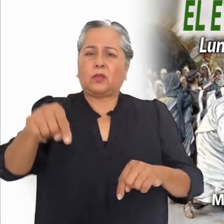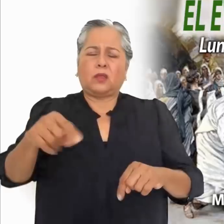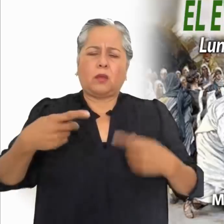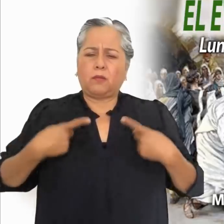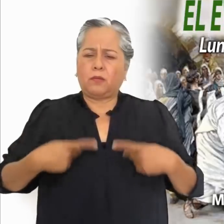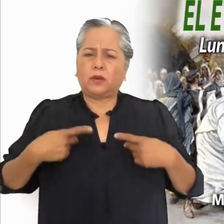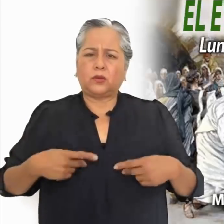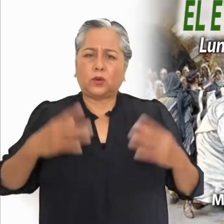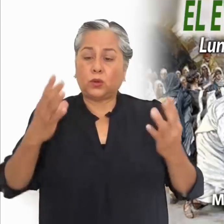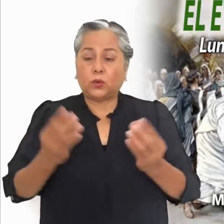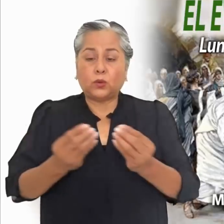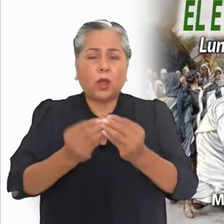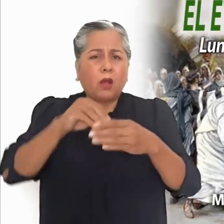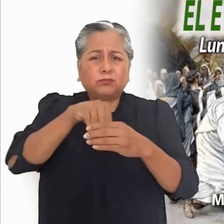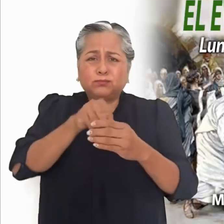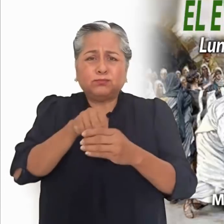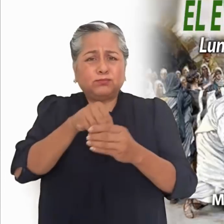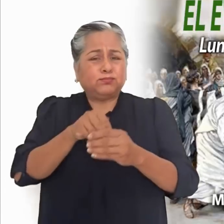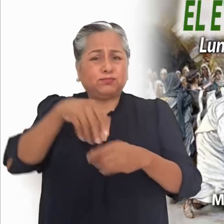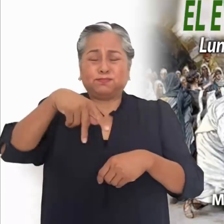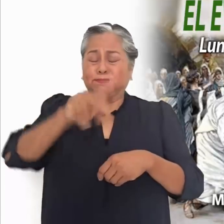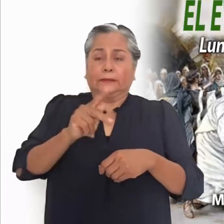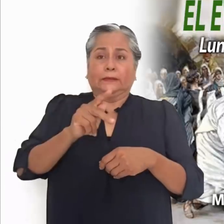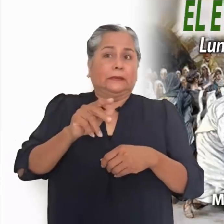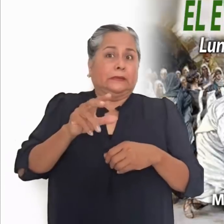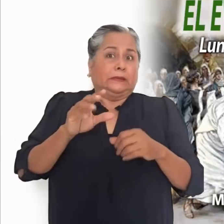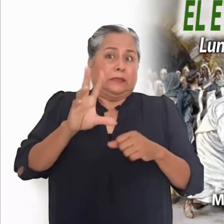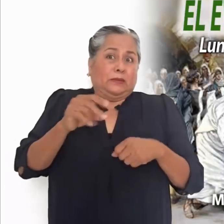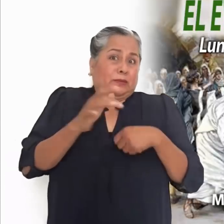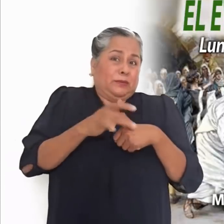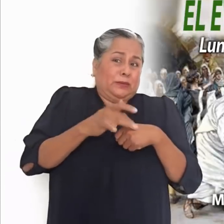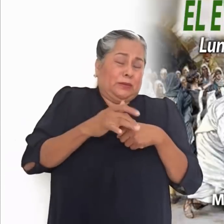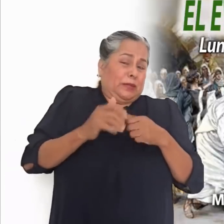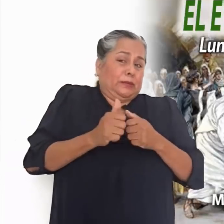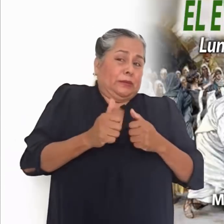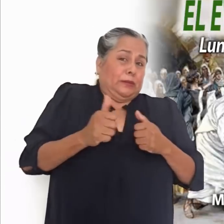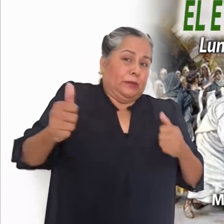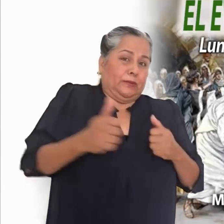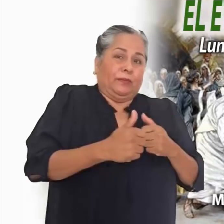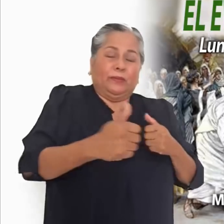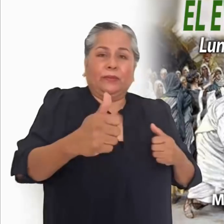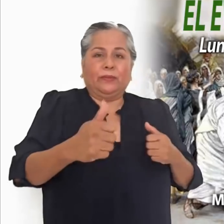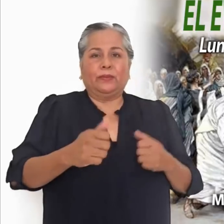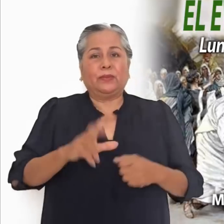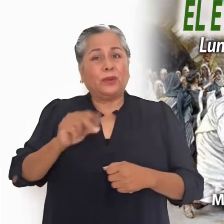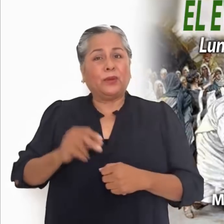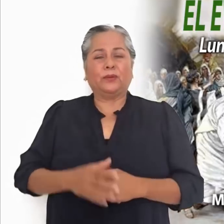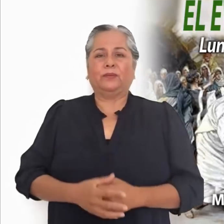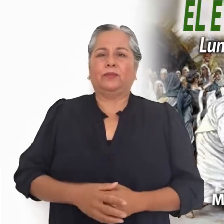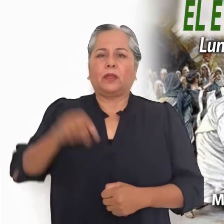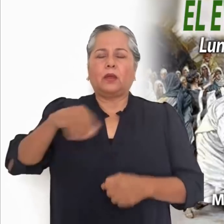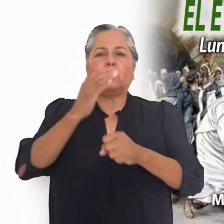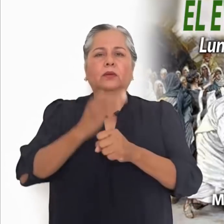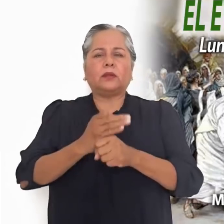aglomeraciones, cada uno de nosotros prefiere que nadie lo toque, que nadie se le acerque. Ahora